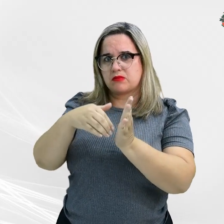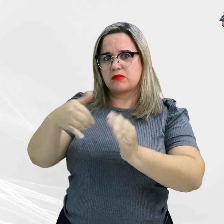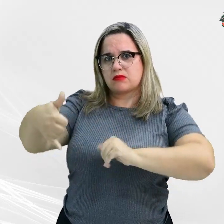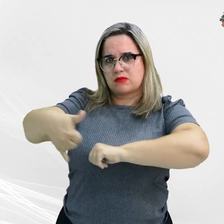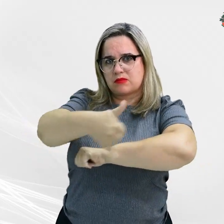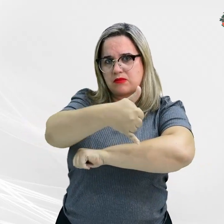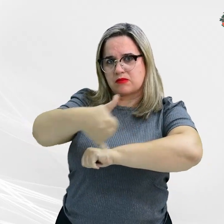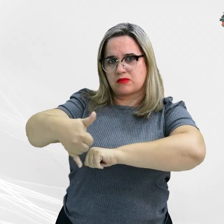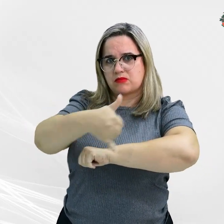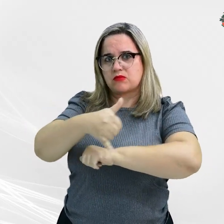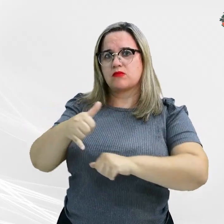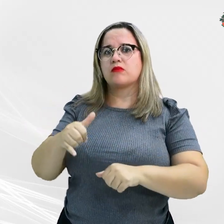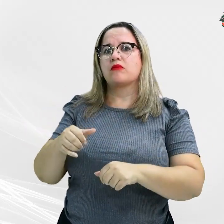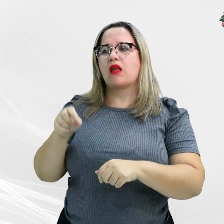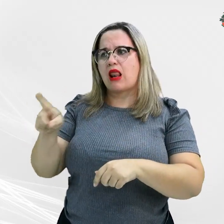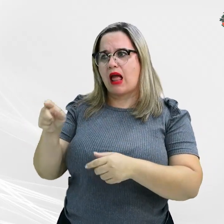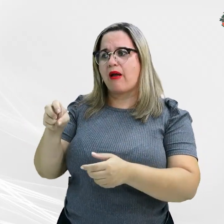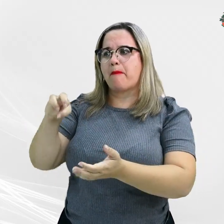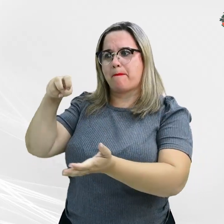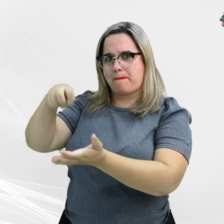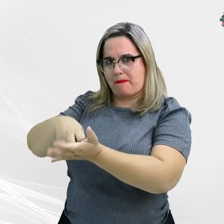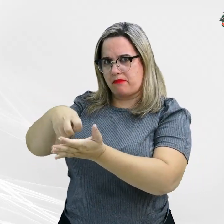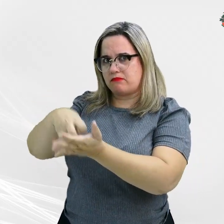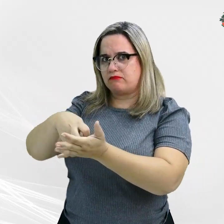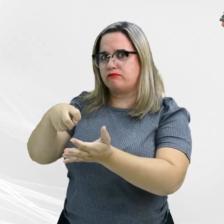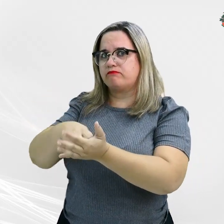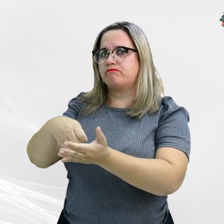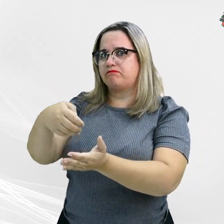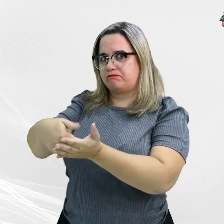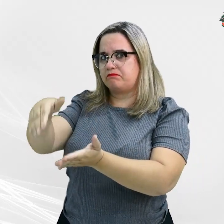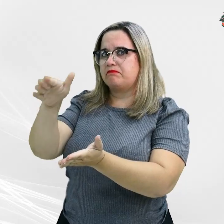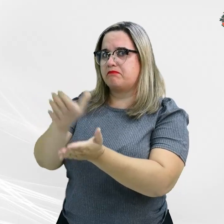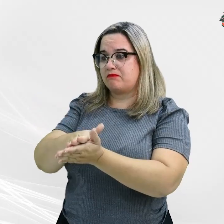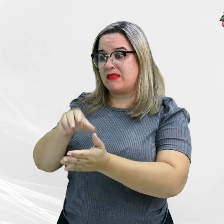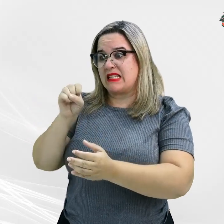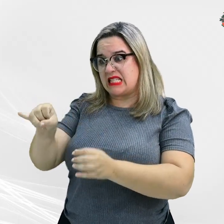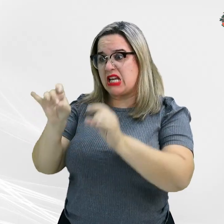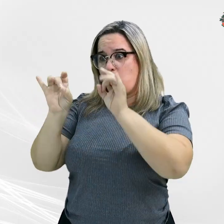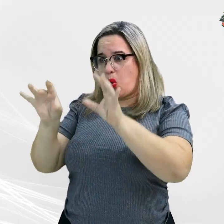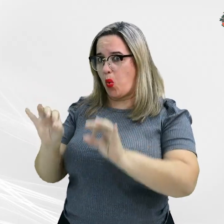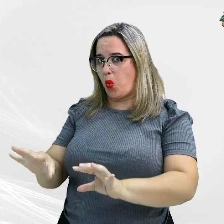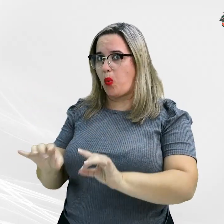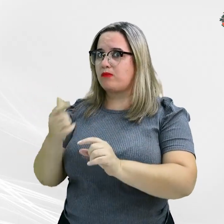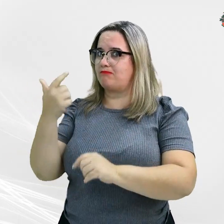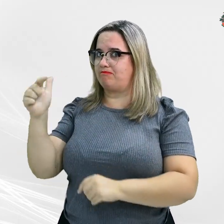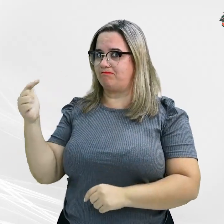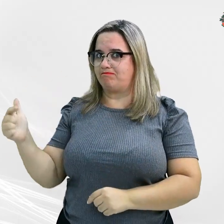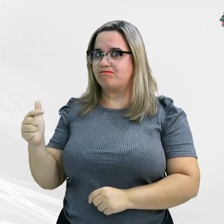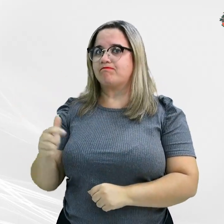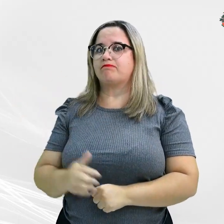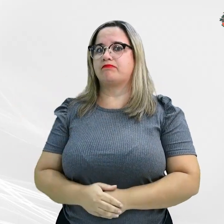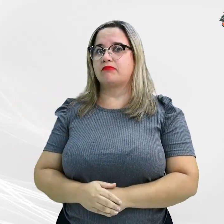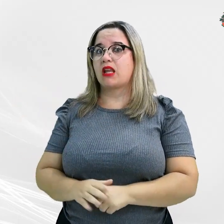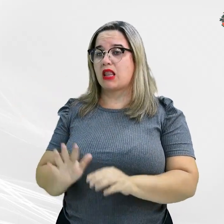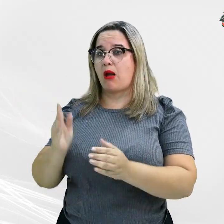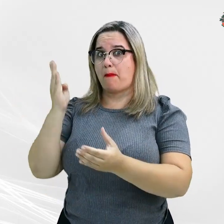Logística, sob pena de pagamento de multa diária em caso de descumprimento da medida. Ao final do processo, pleiteou a